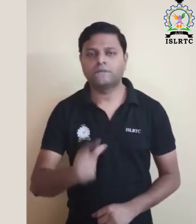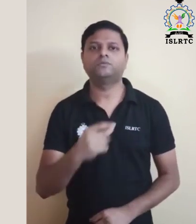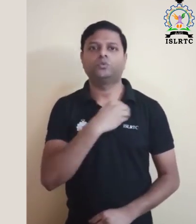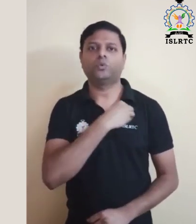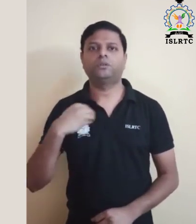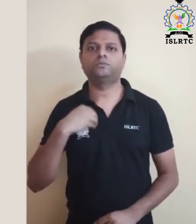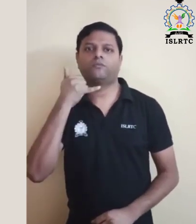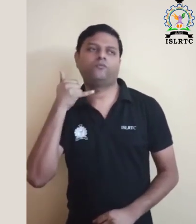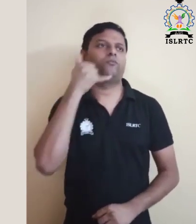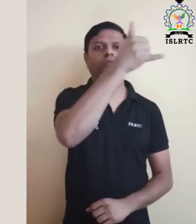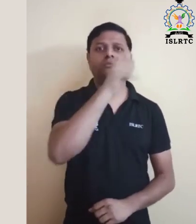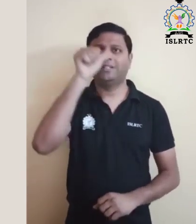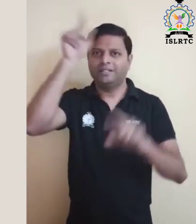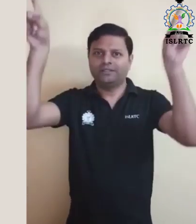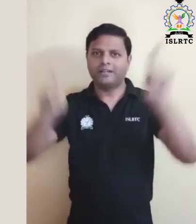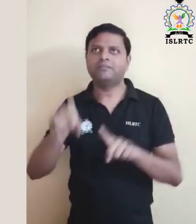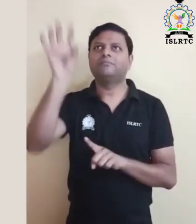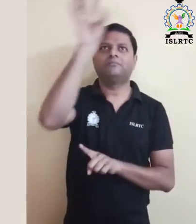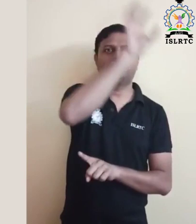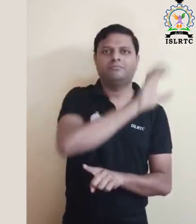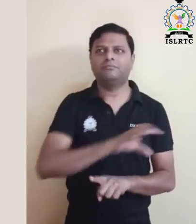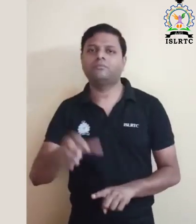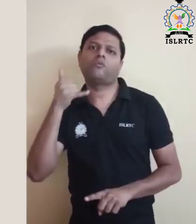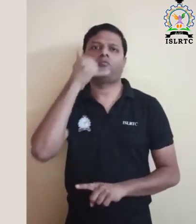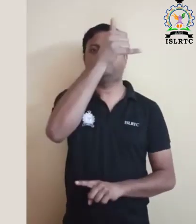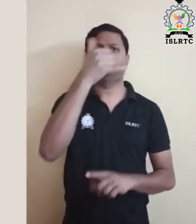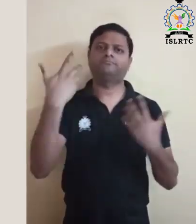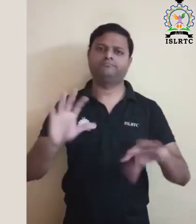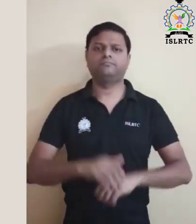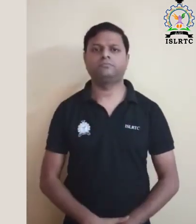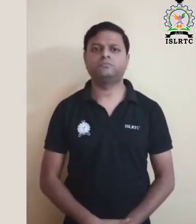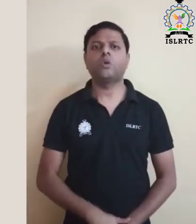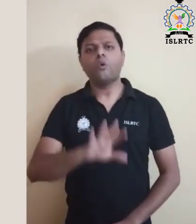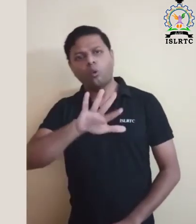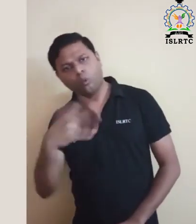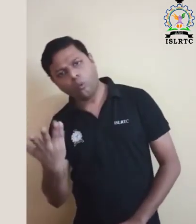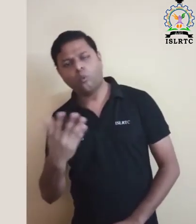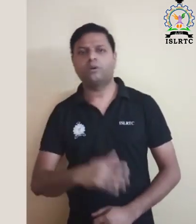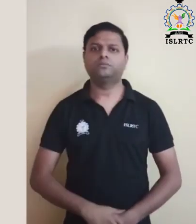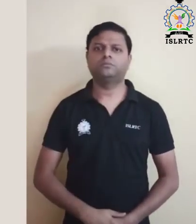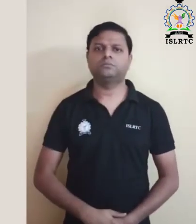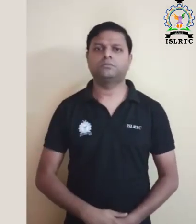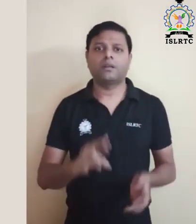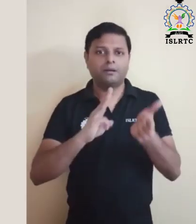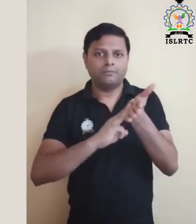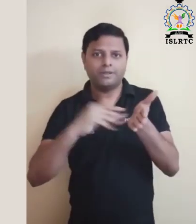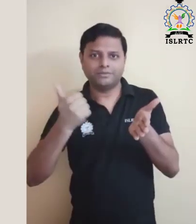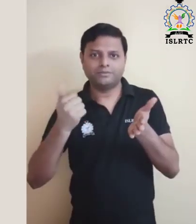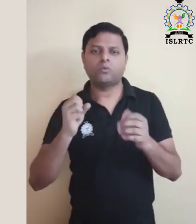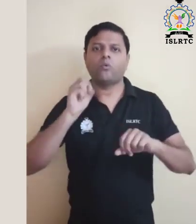तुरंथ ही डोक्टर को कोल करें राज्य हेल्प्लाइन नंबर या स्वास्त एम परिवार